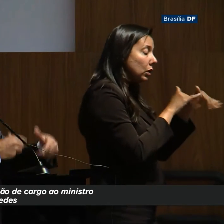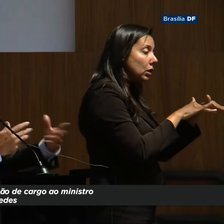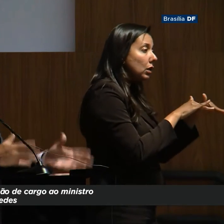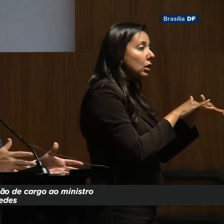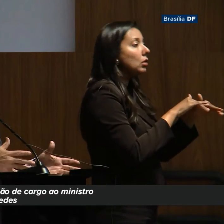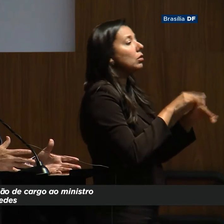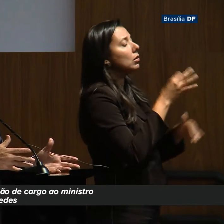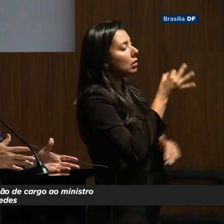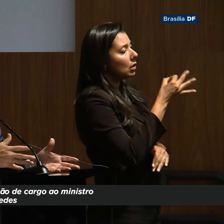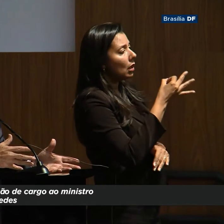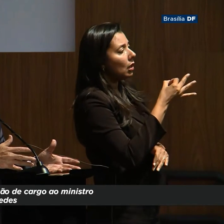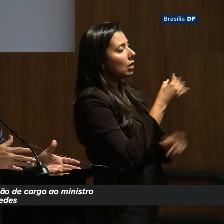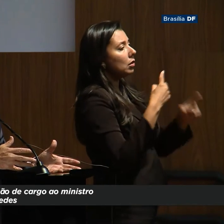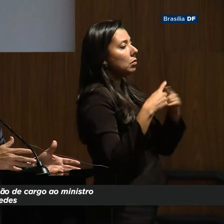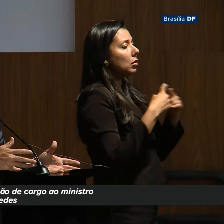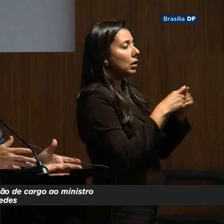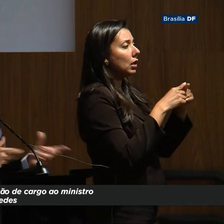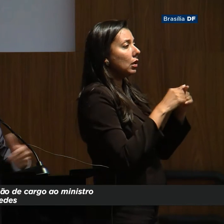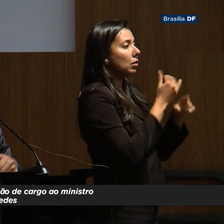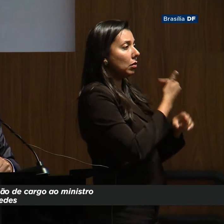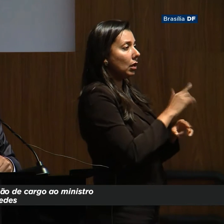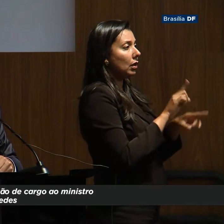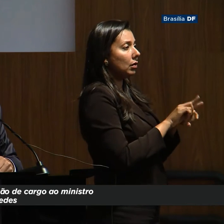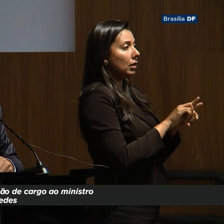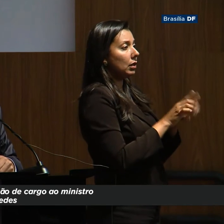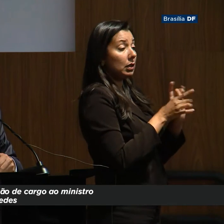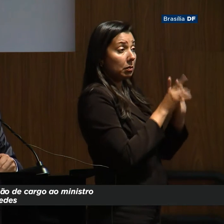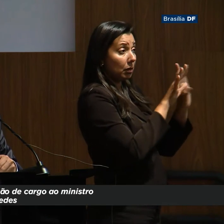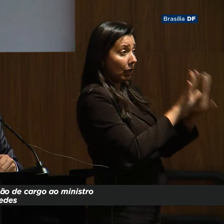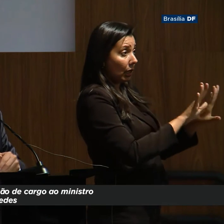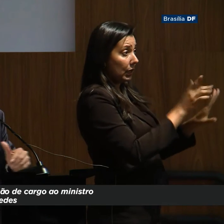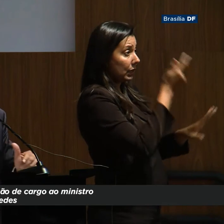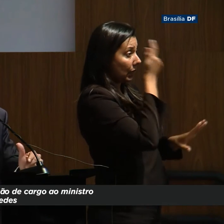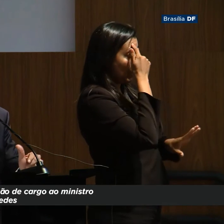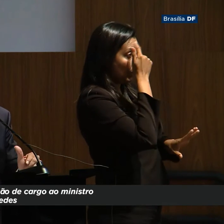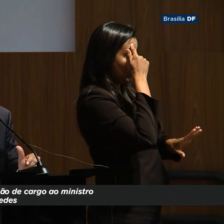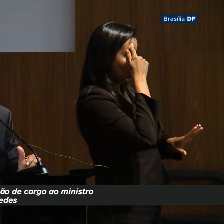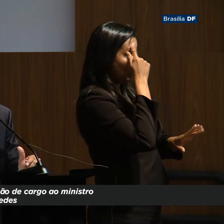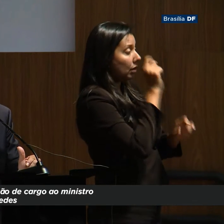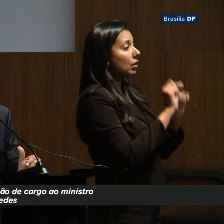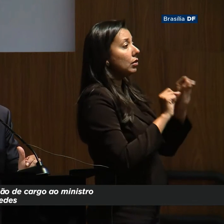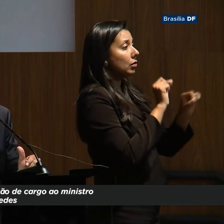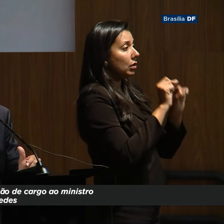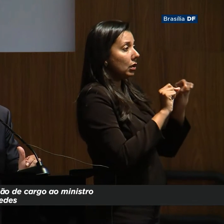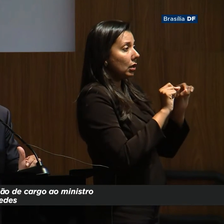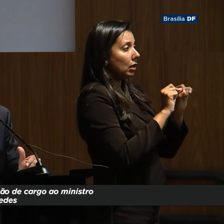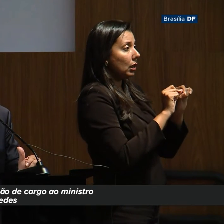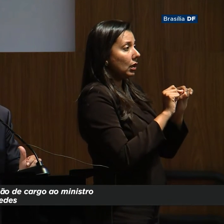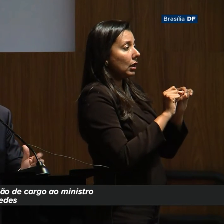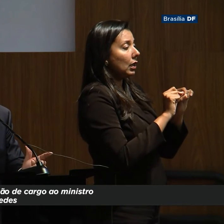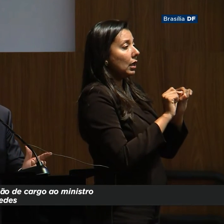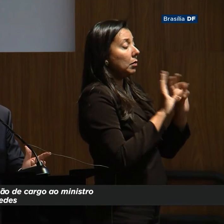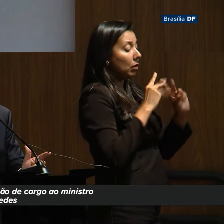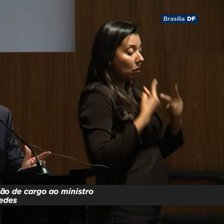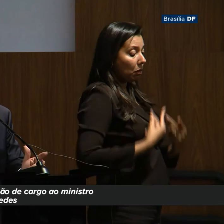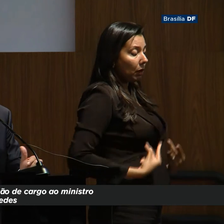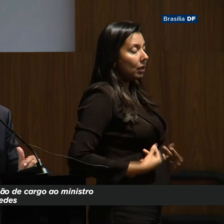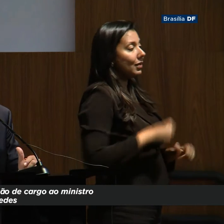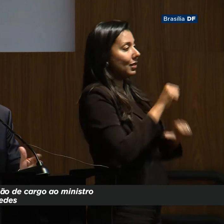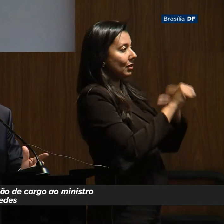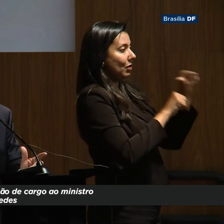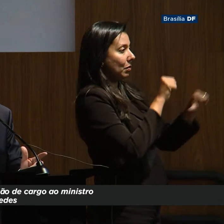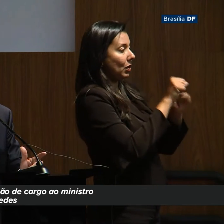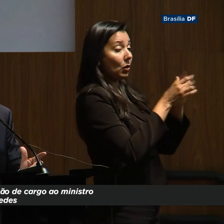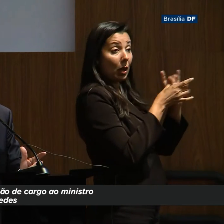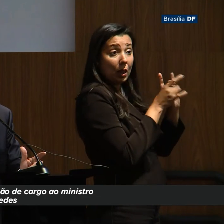adequada, etc., do lado dos liberais, a ideia de investimento maciço em capital humano é transformadora,